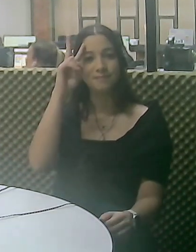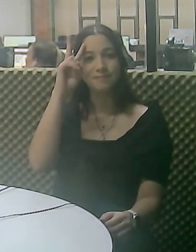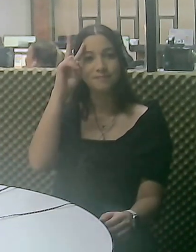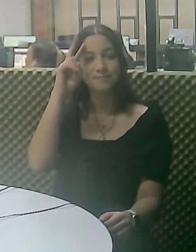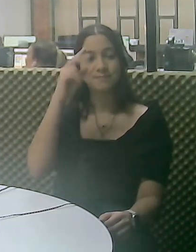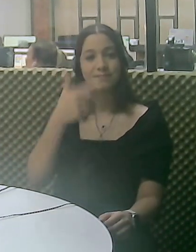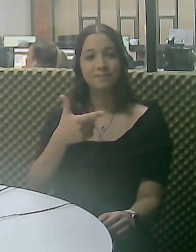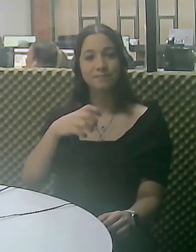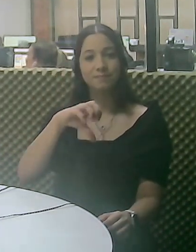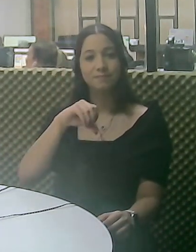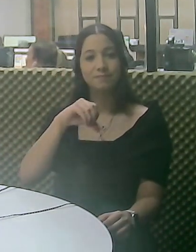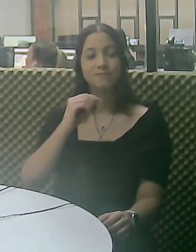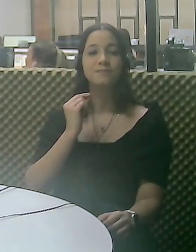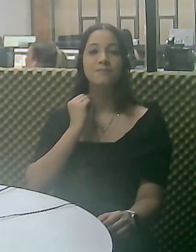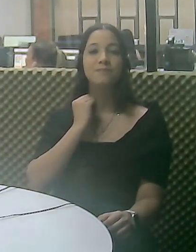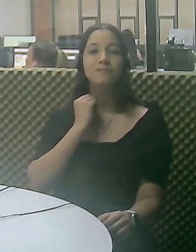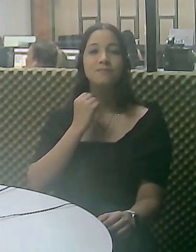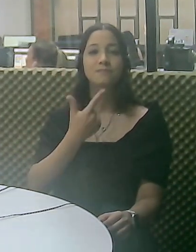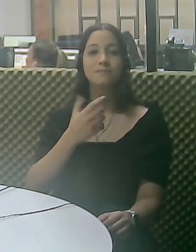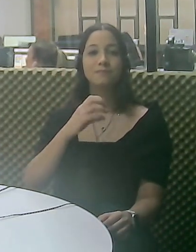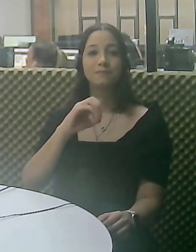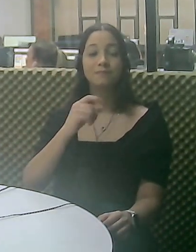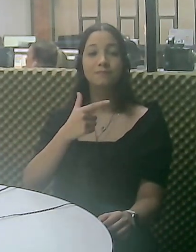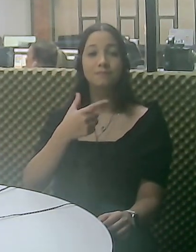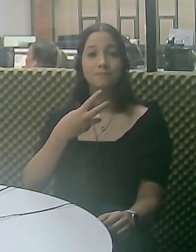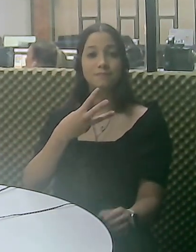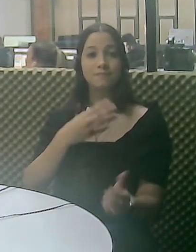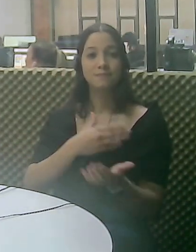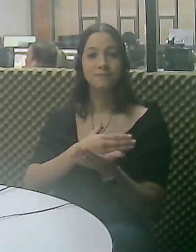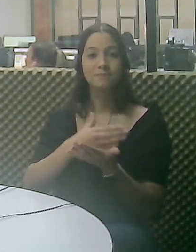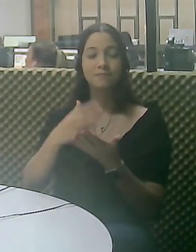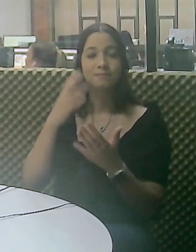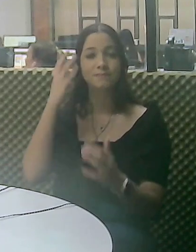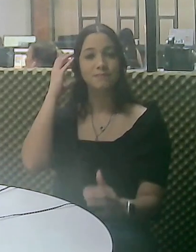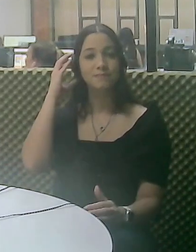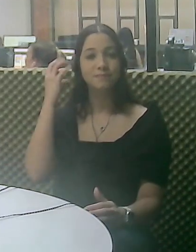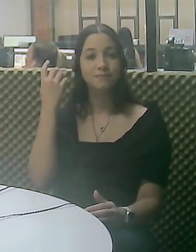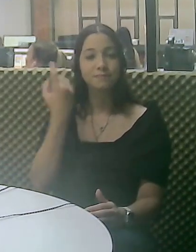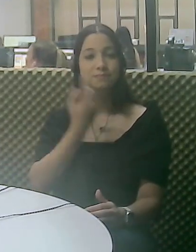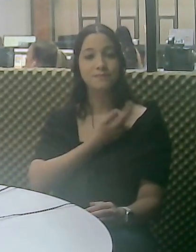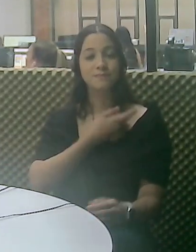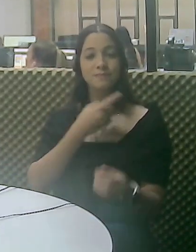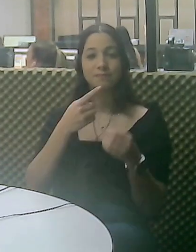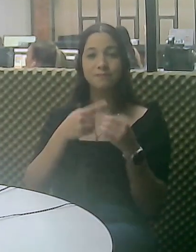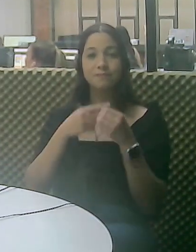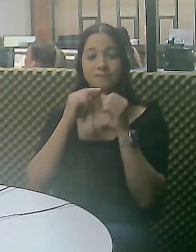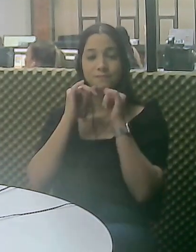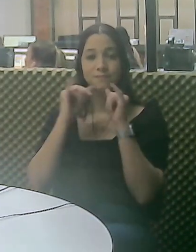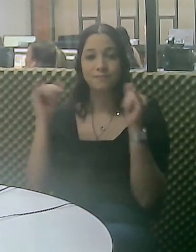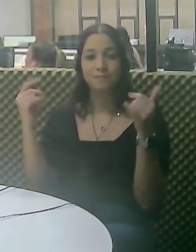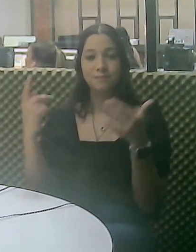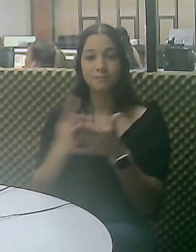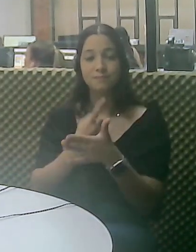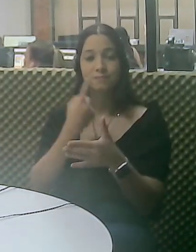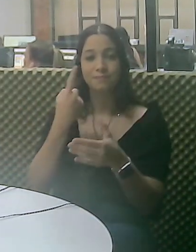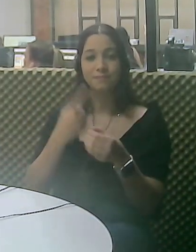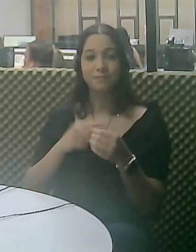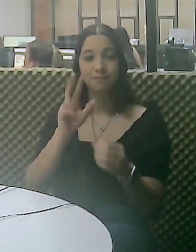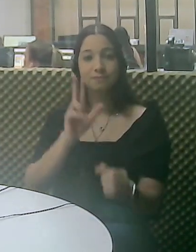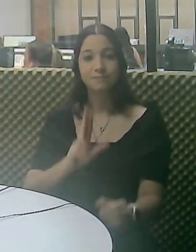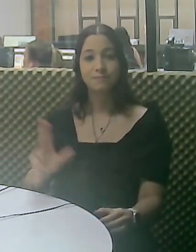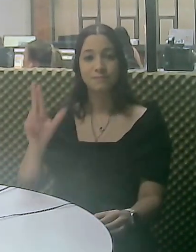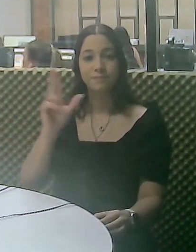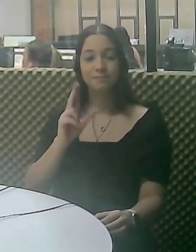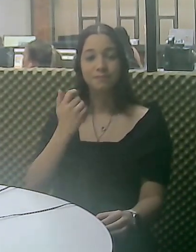Olá, boa tarde! Hoje é segunda-feira, dia 29 de maio de 2023. Está no ar a rádio